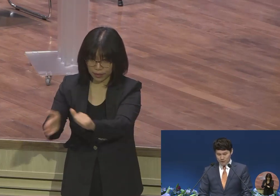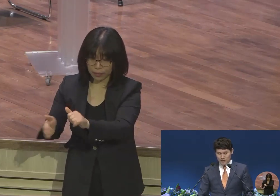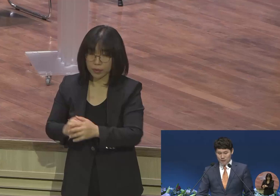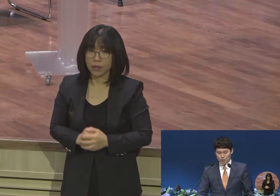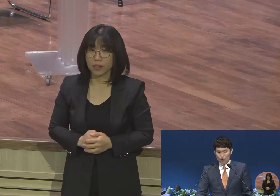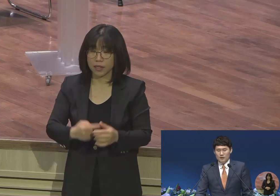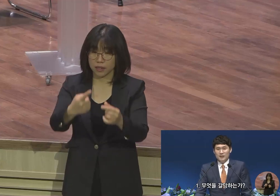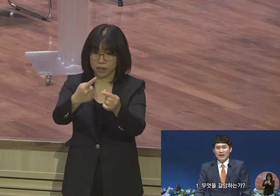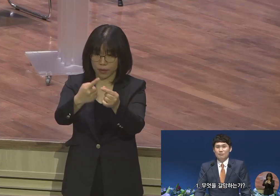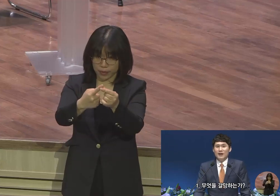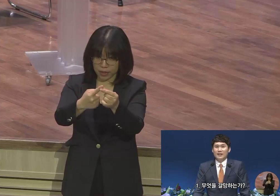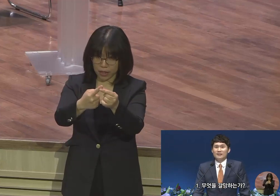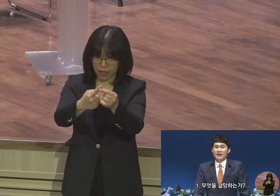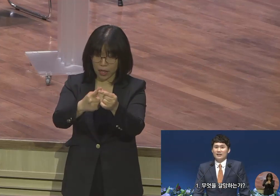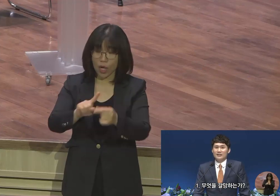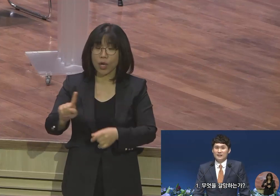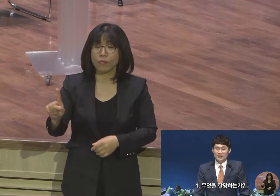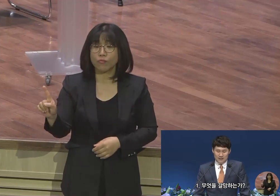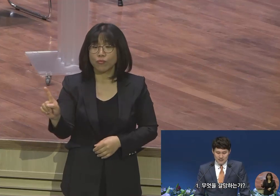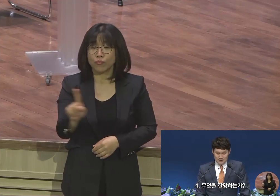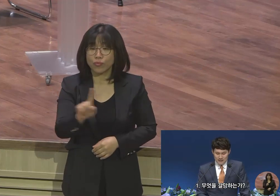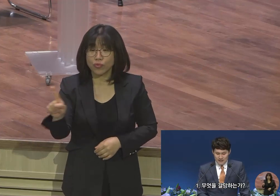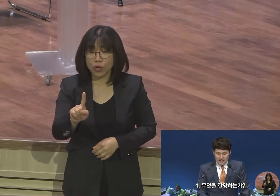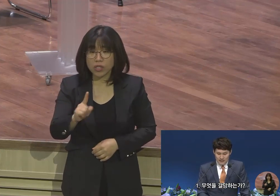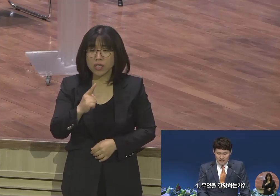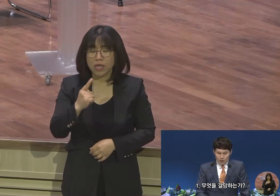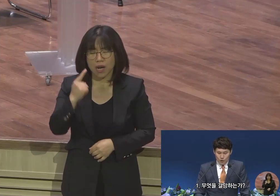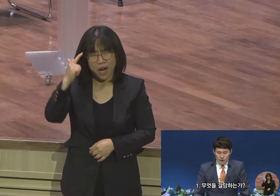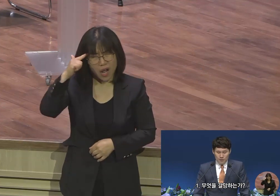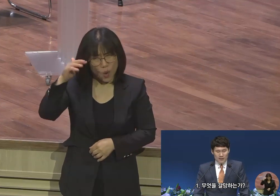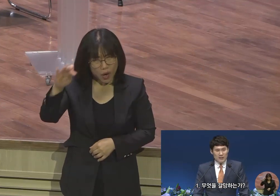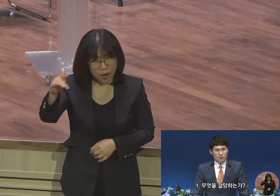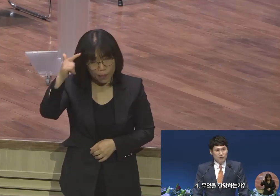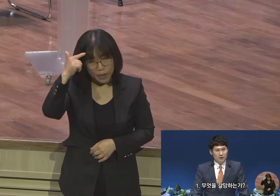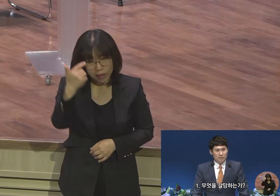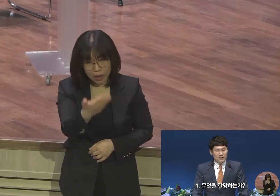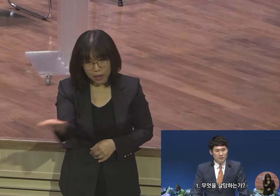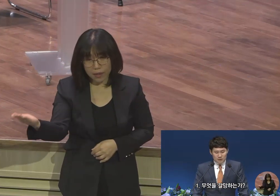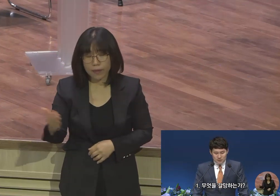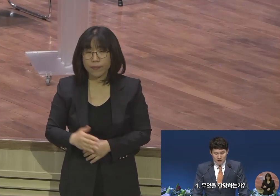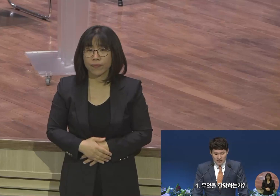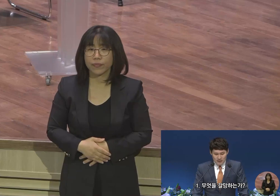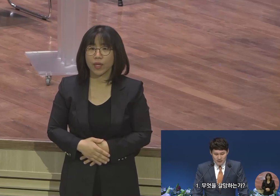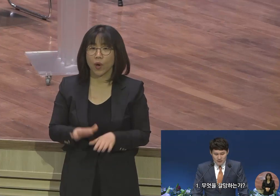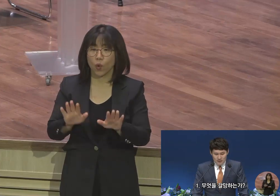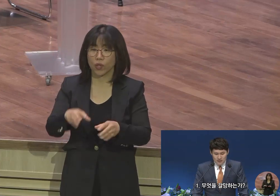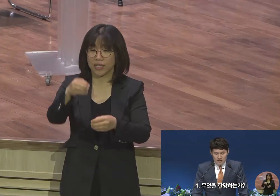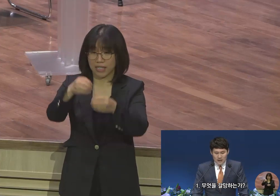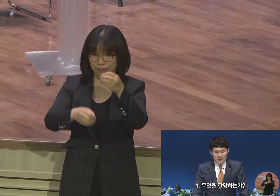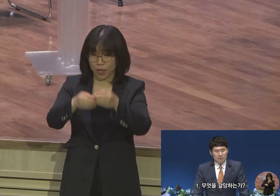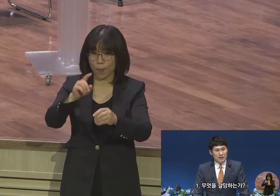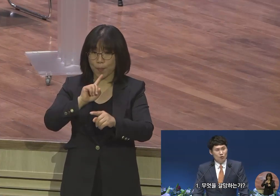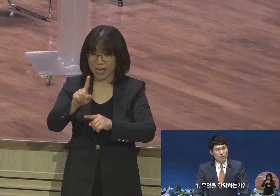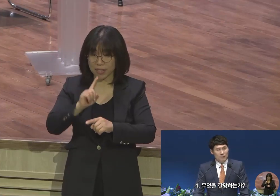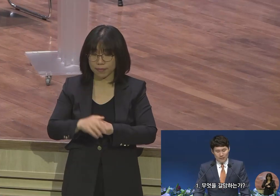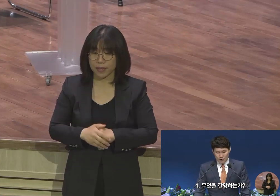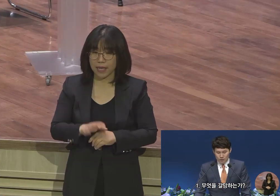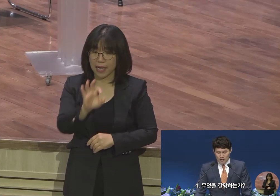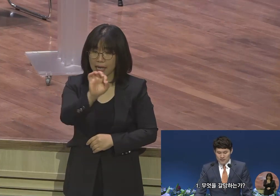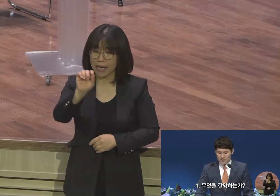번째는 무엇을 갈망하는가? 오늘 10편 42편 말씀 읽었습니다 아들 압살롬의 반역으로 인해서